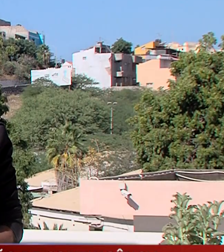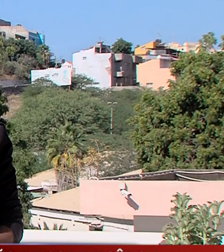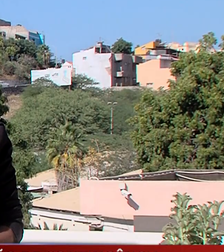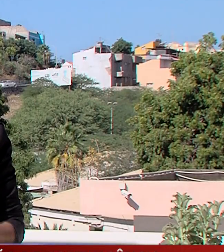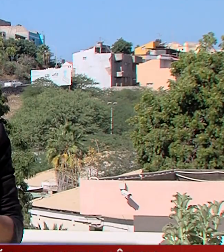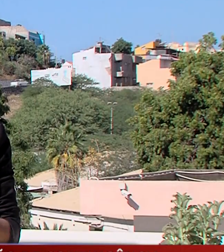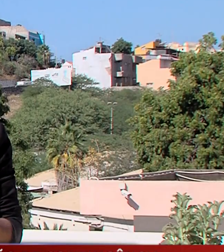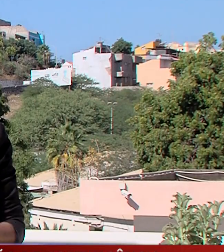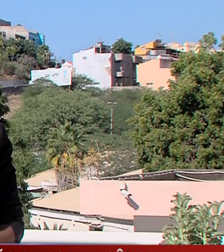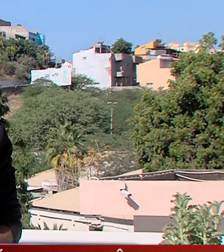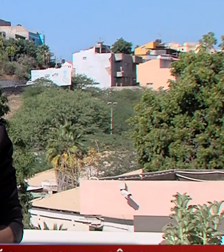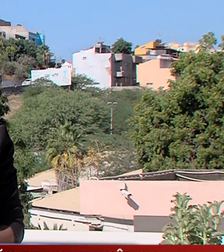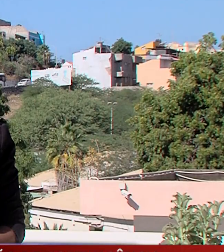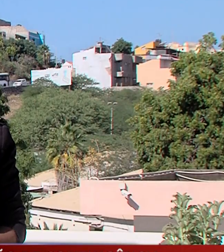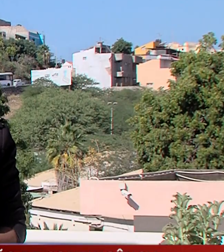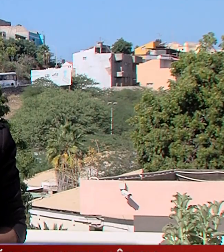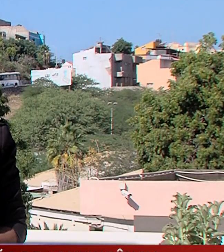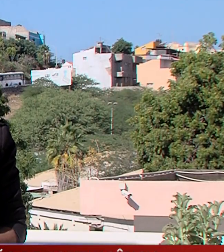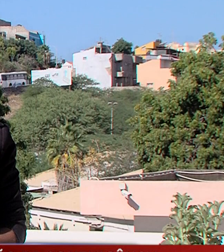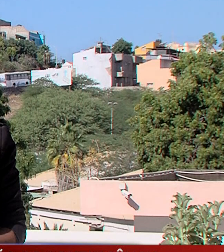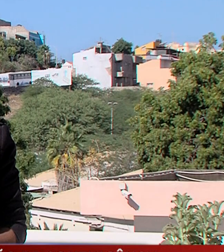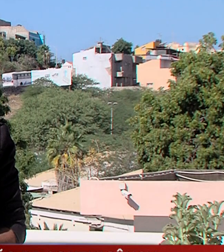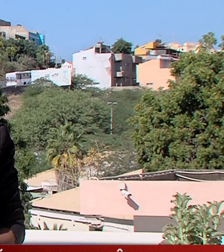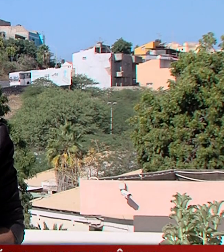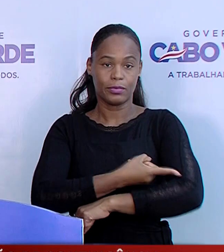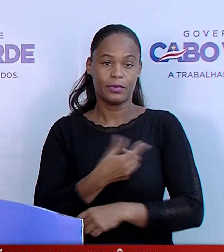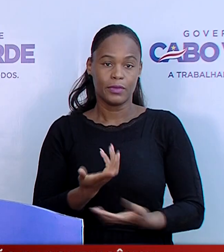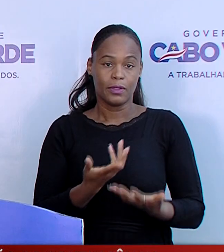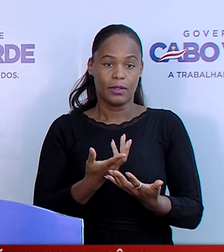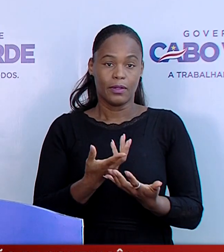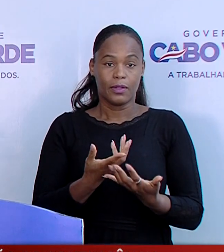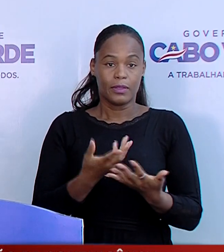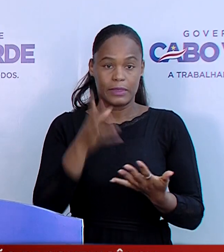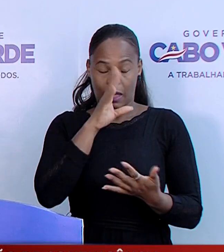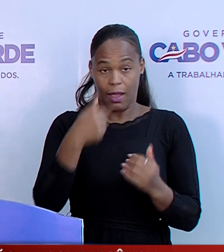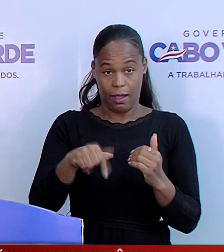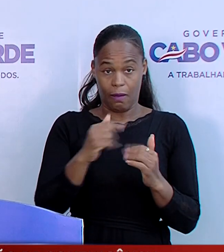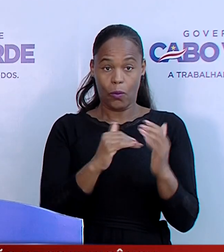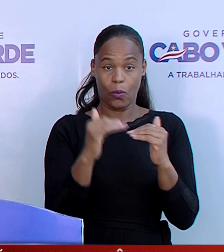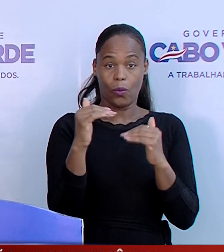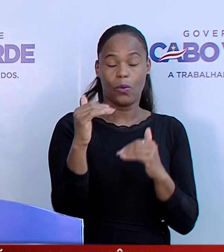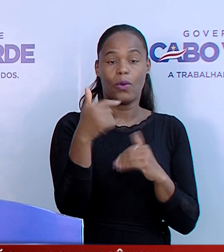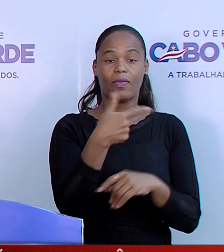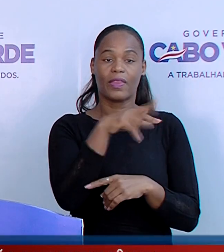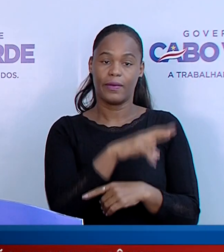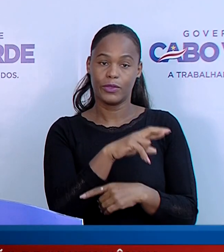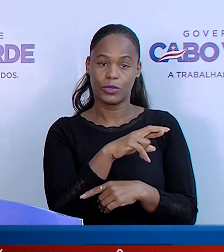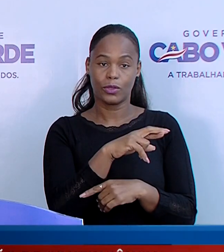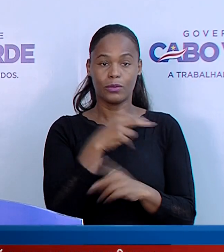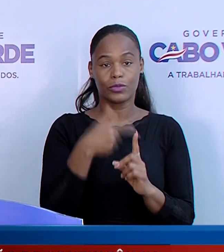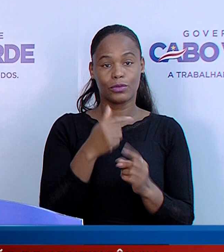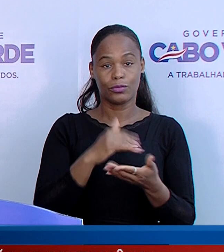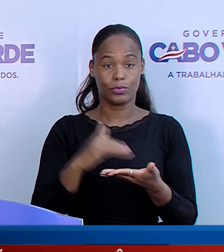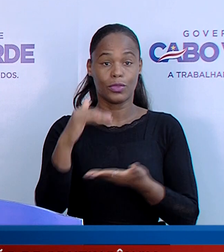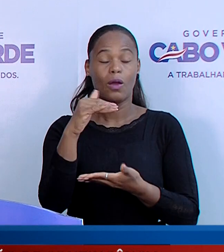Cabo Verde volta a estar em situação de contingência. Considerando o aumento da taxa de incidência da